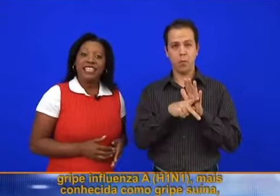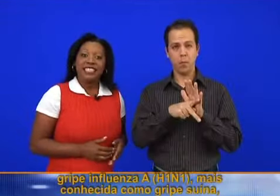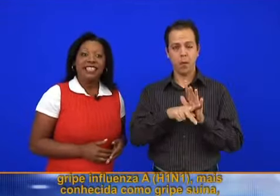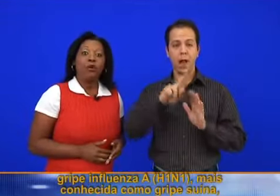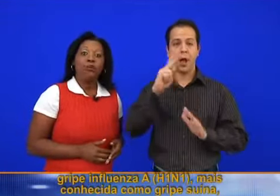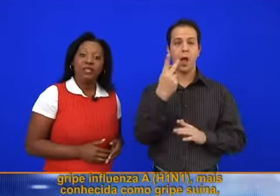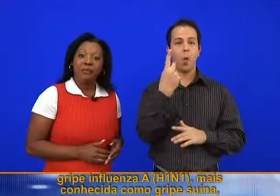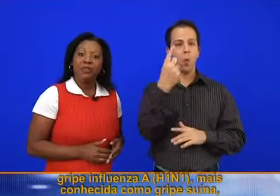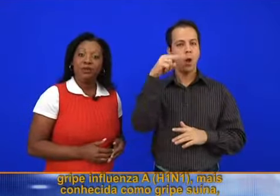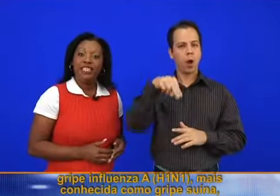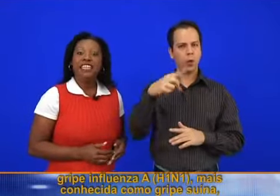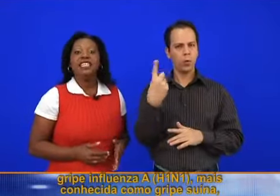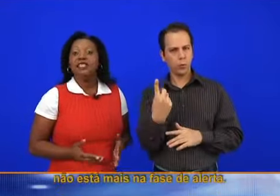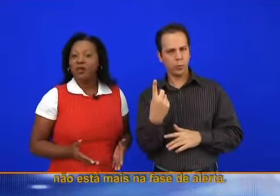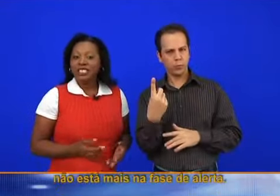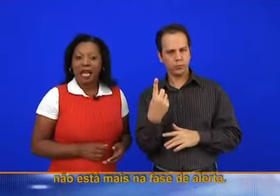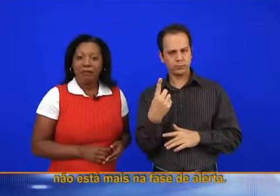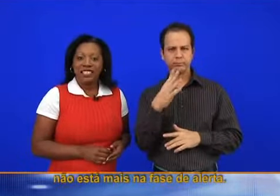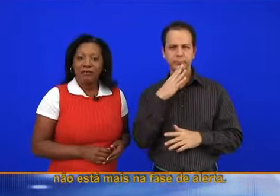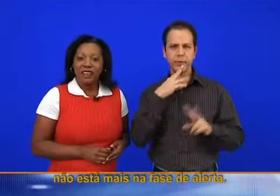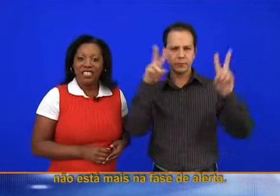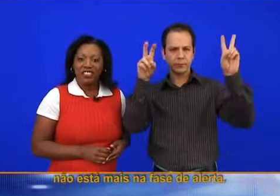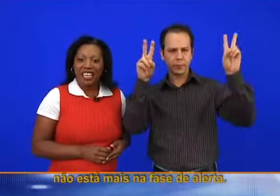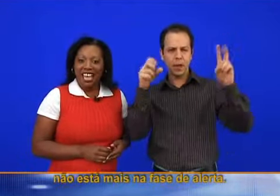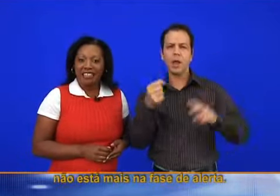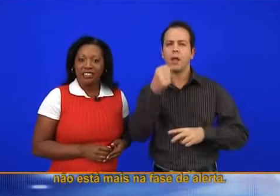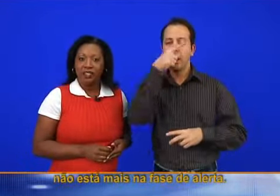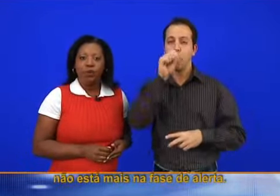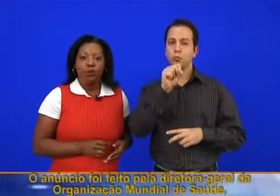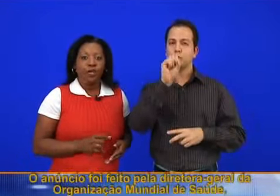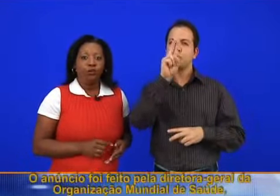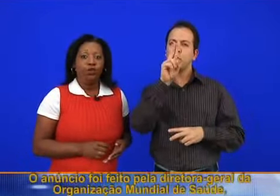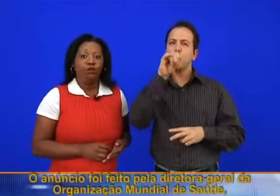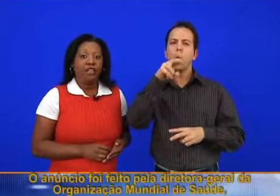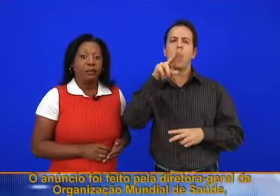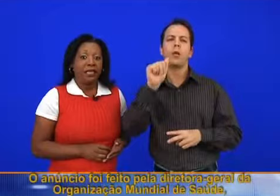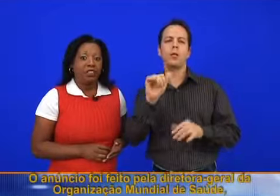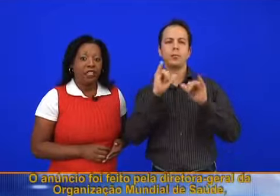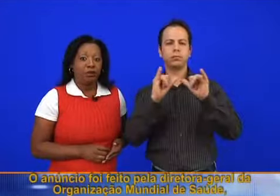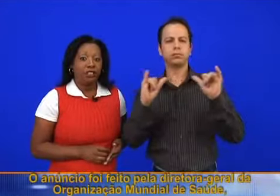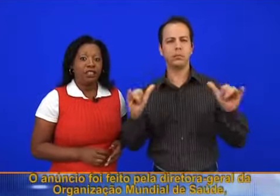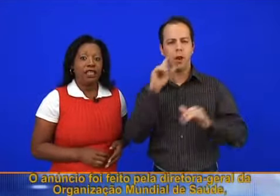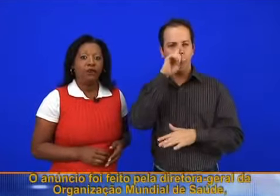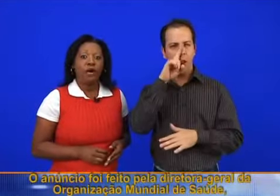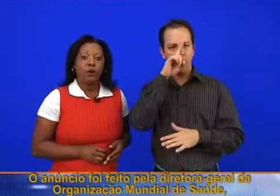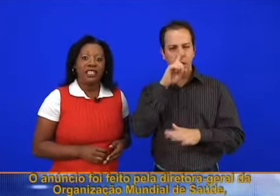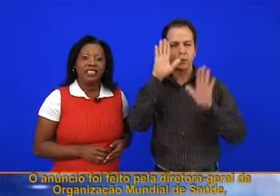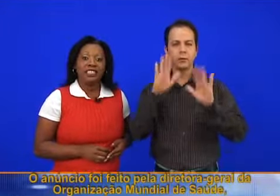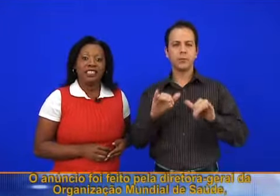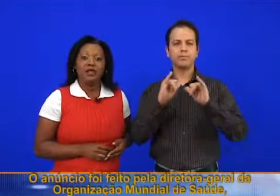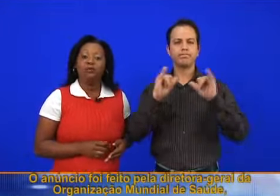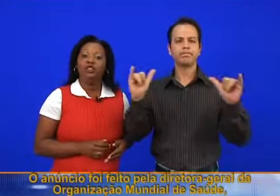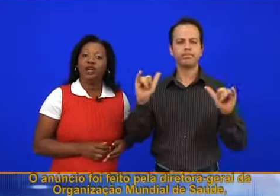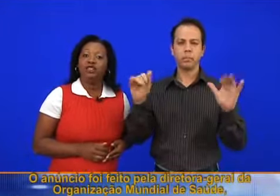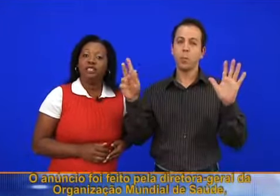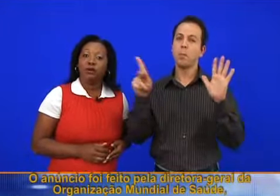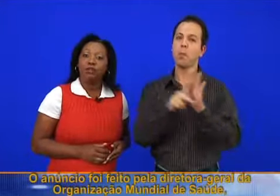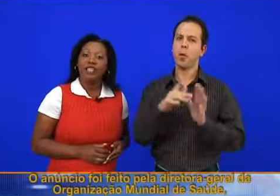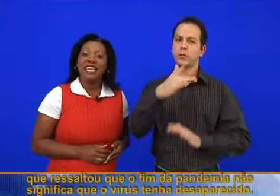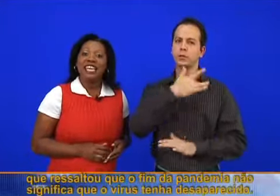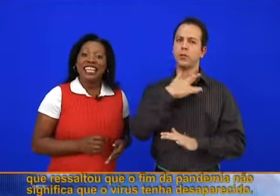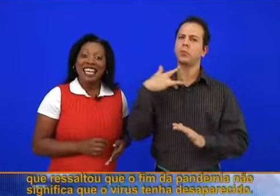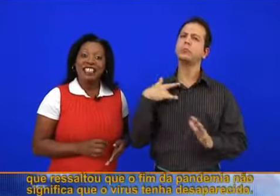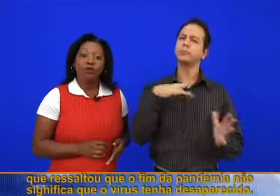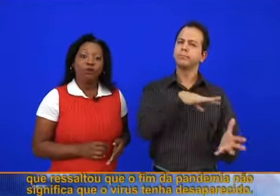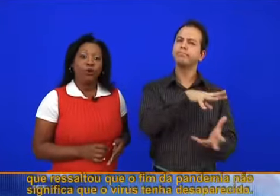mais conhecida como gripe suína, não está mais na fase de alerta. O anúncio feito pela diretora-geral da Organização Mundial de